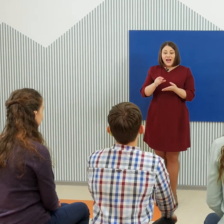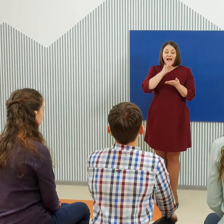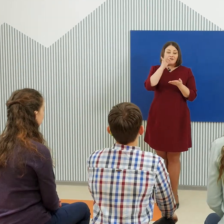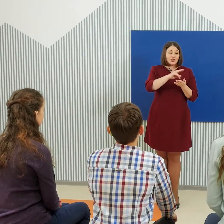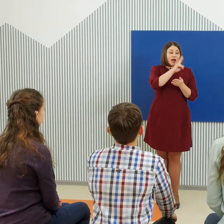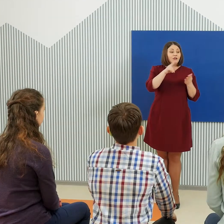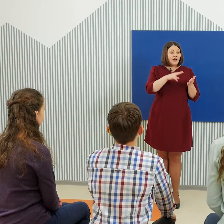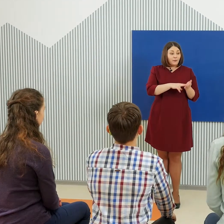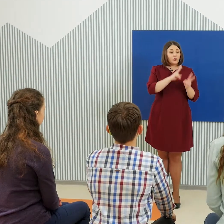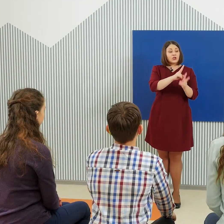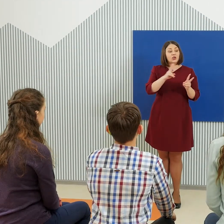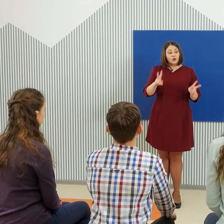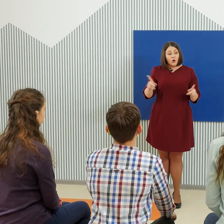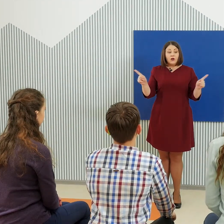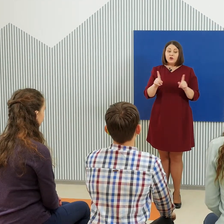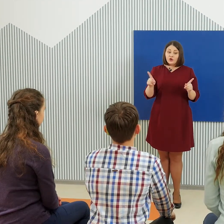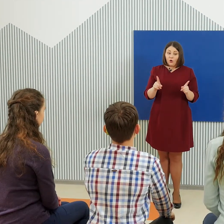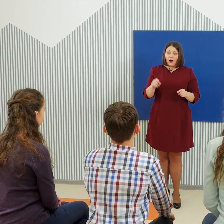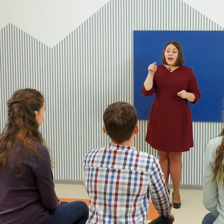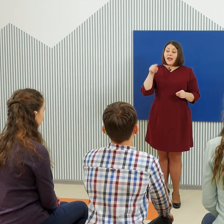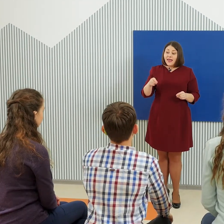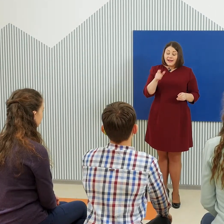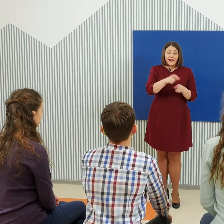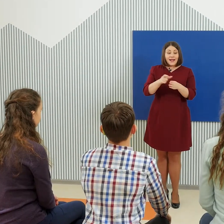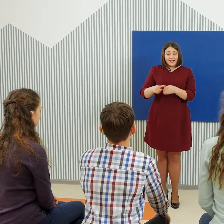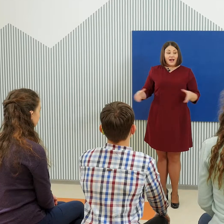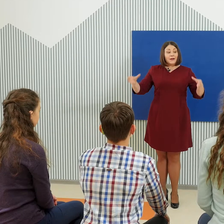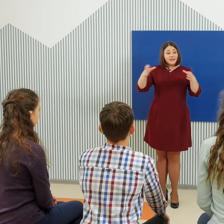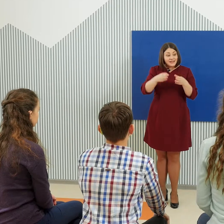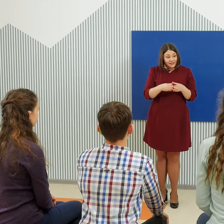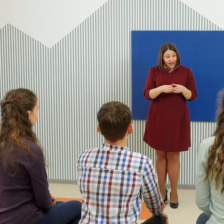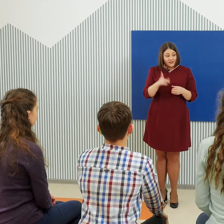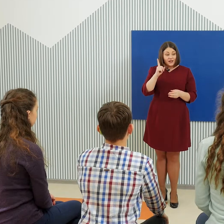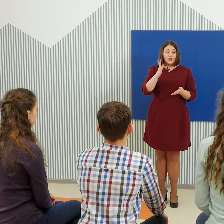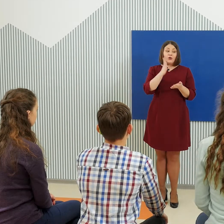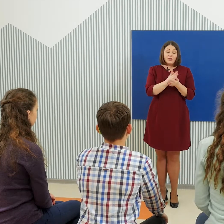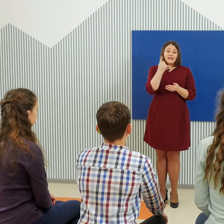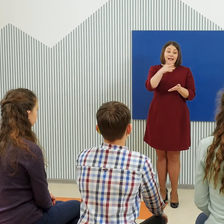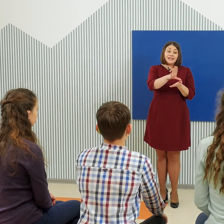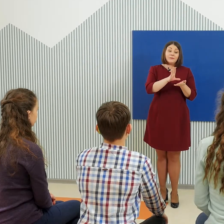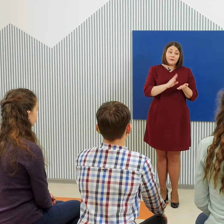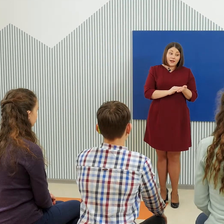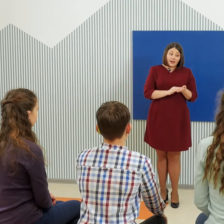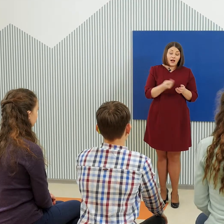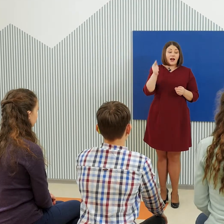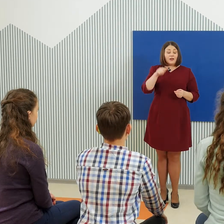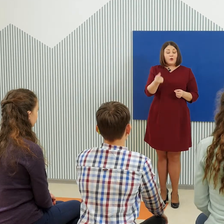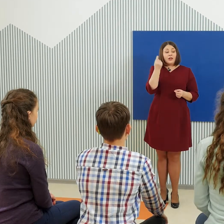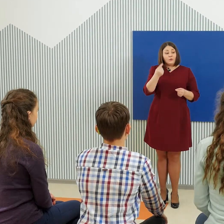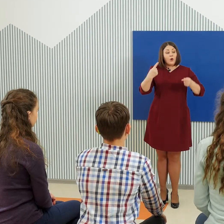отвечают на вопросы «кто? Что?». Это их объединяет. Но есть один пример, который немного